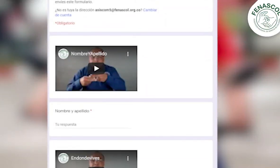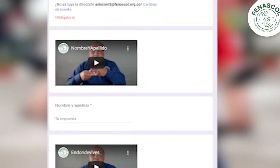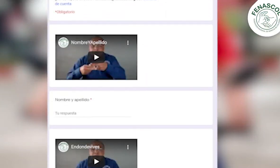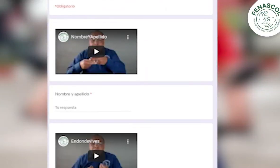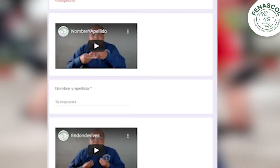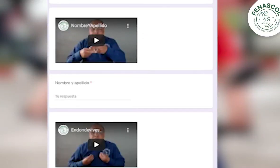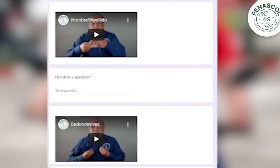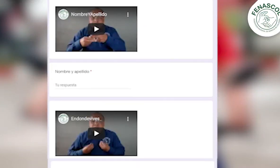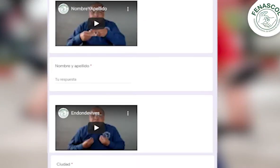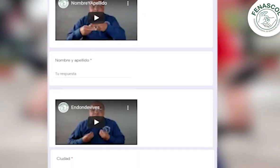la licencia de conducción.